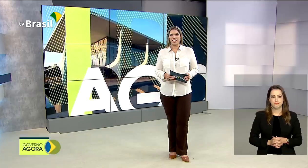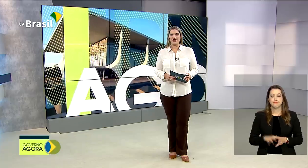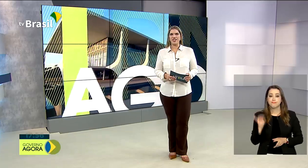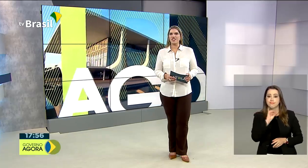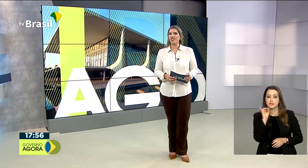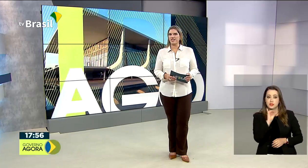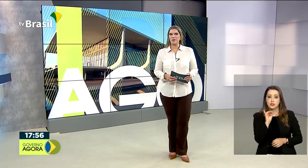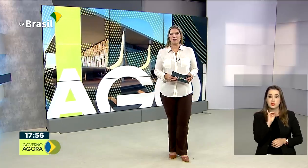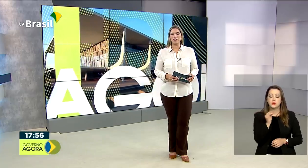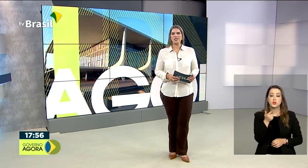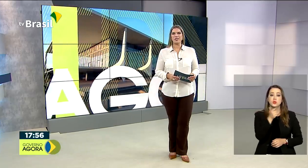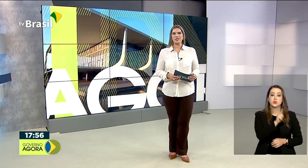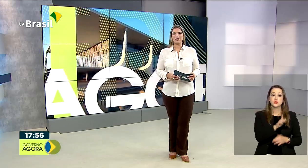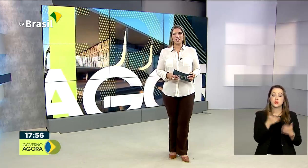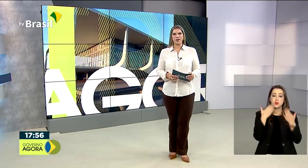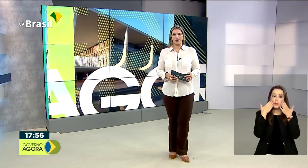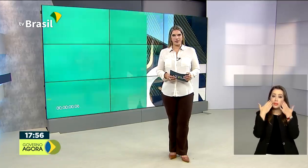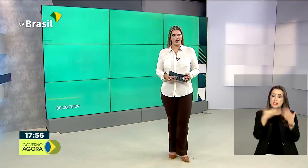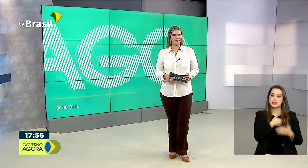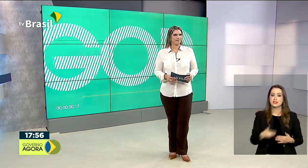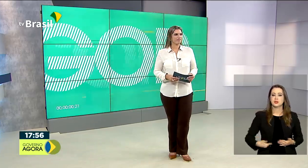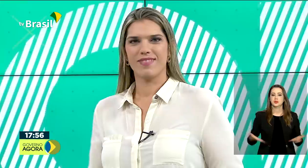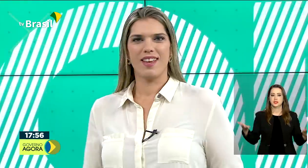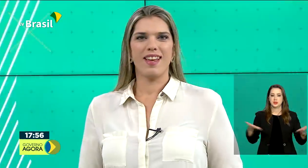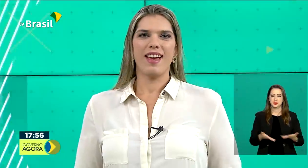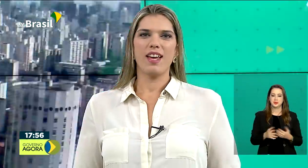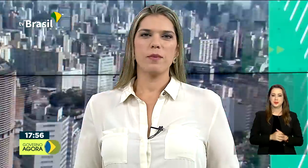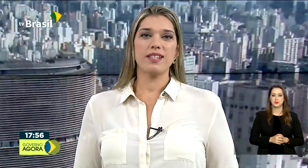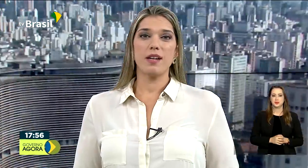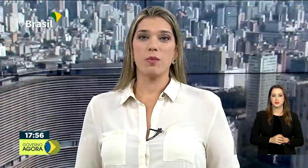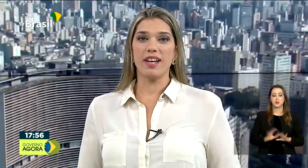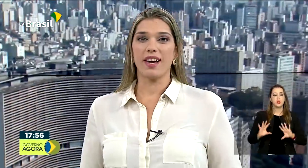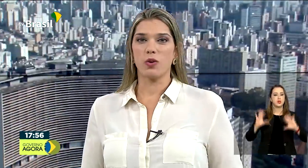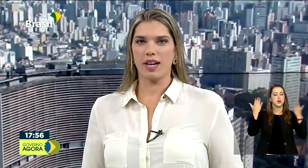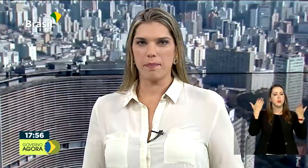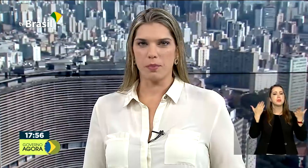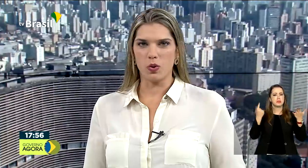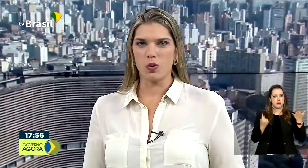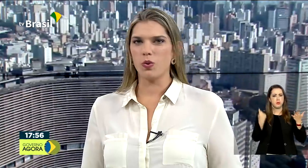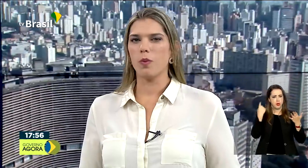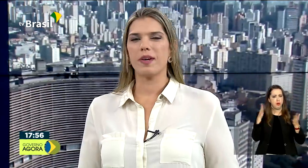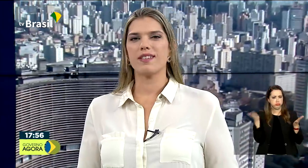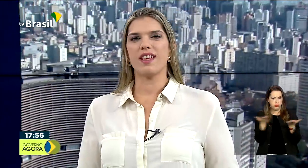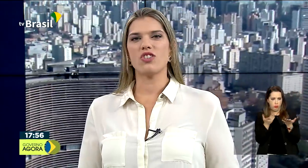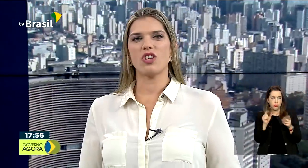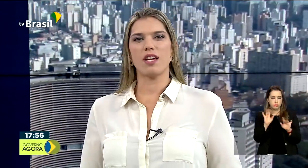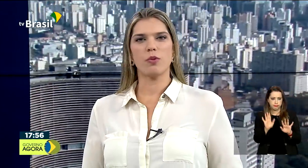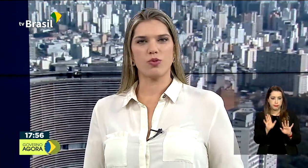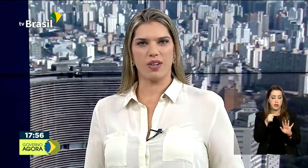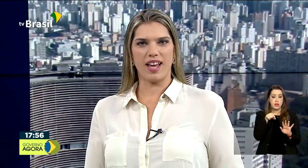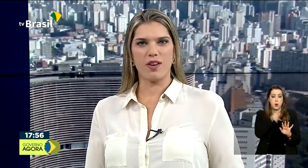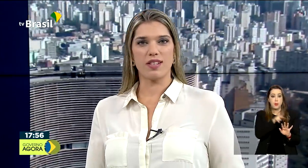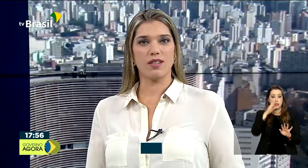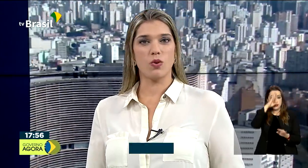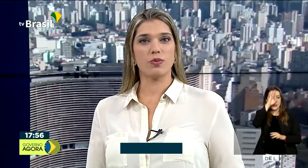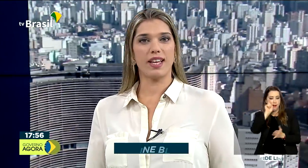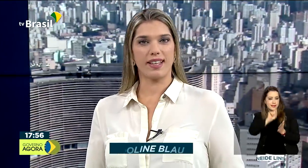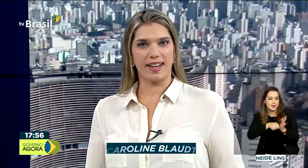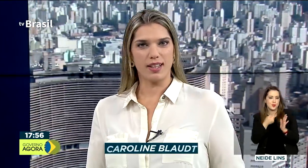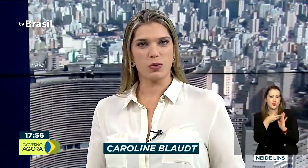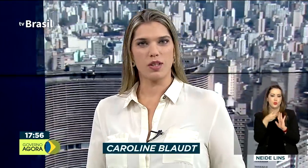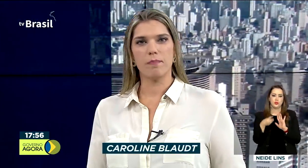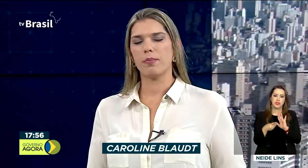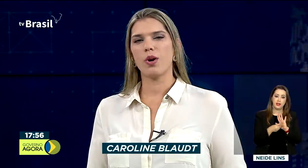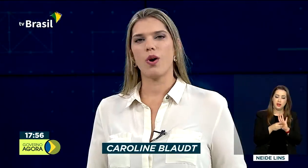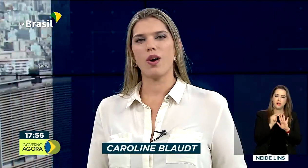Olá, estamos de volta com o Governo Agora. Em uma cerimônia agora há pouco, o presidente Jair Bolsonaro assinou um